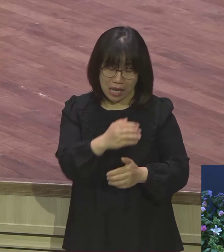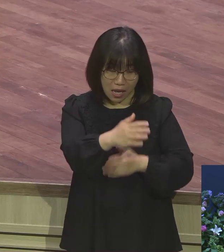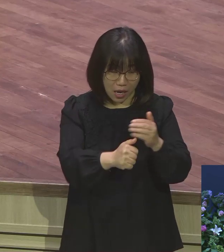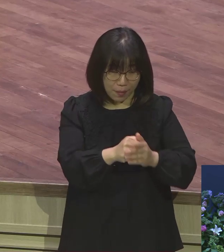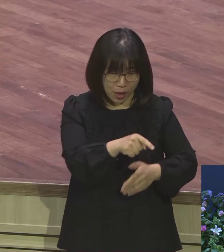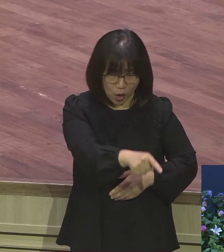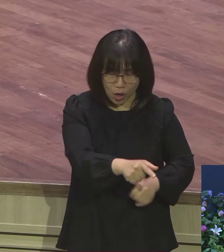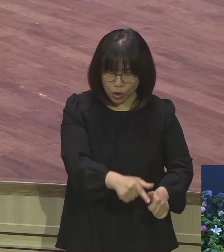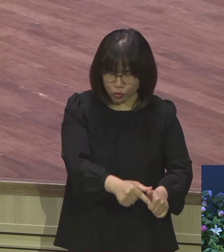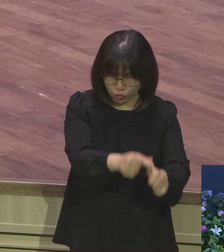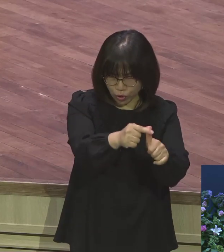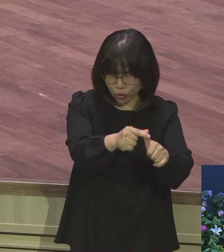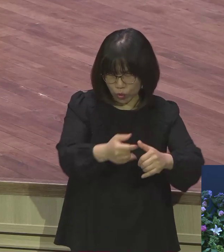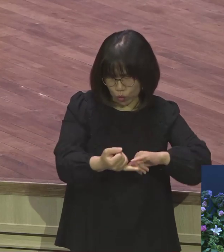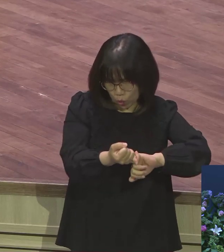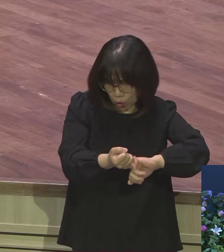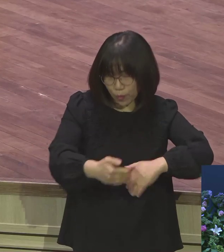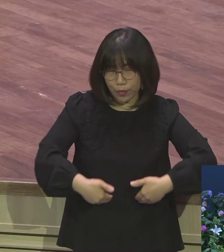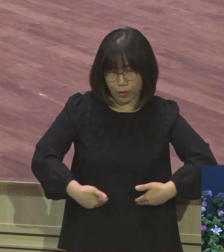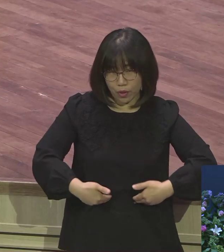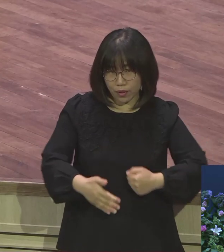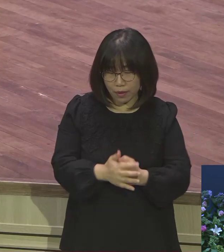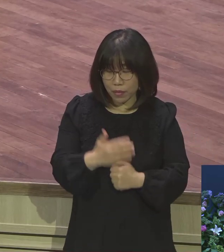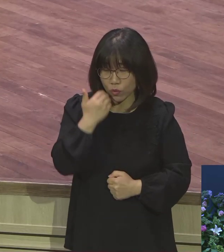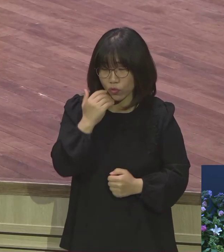사람을 붙여줬는데. 만나게 해줬는데.